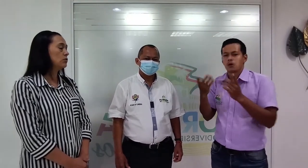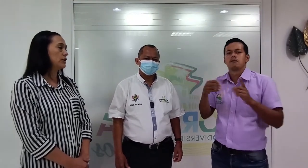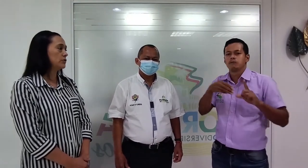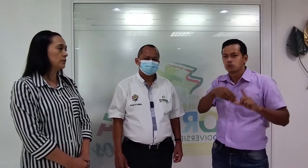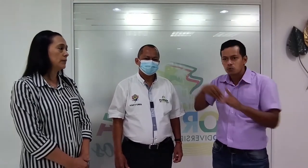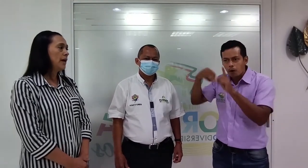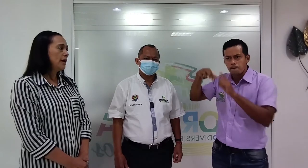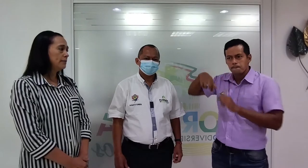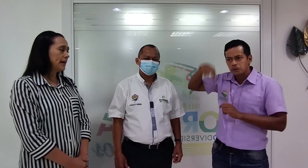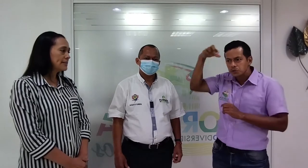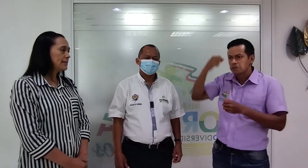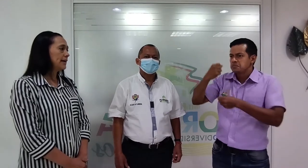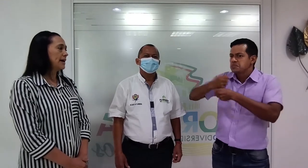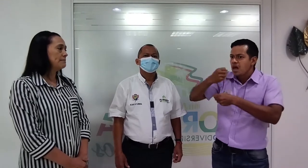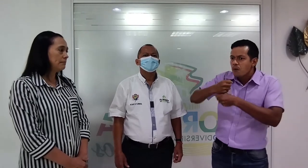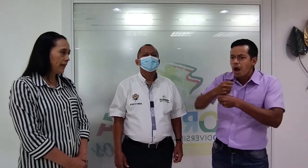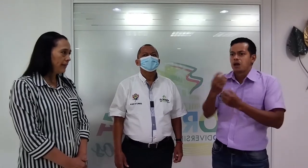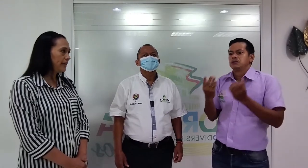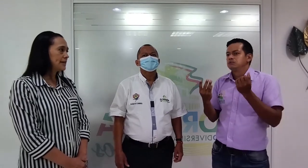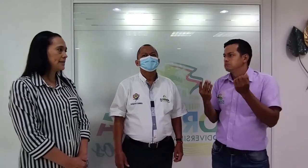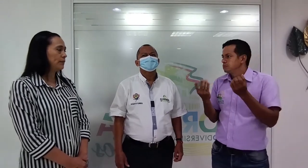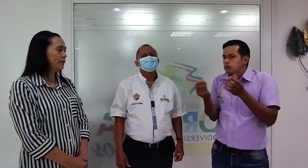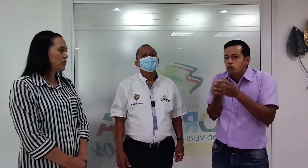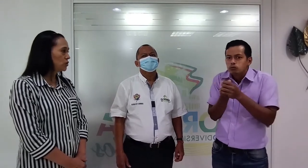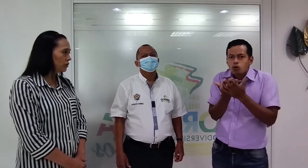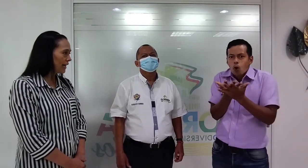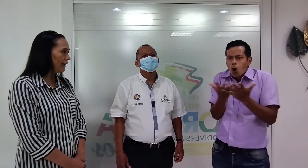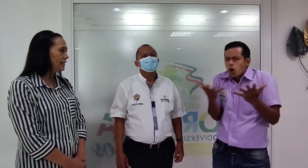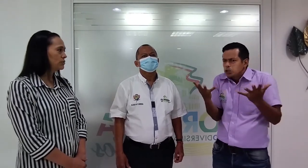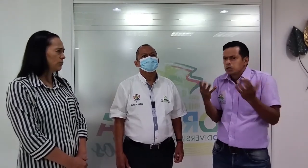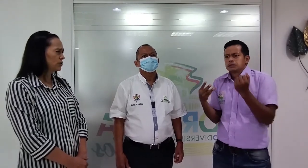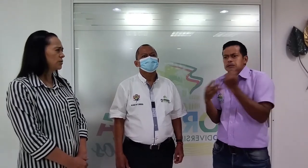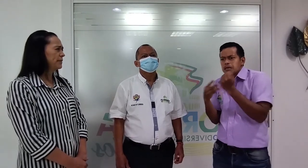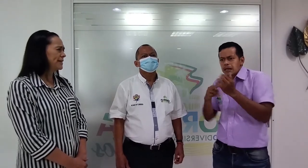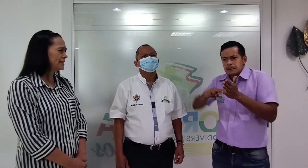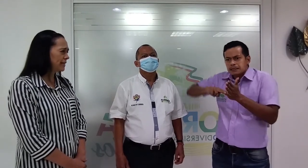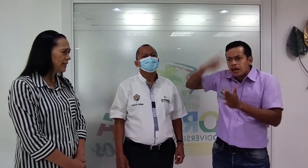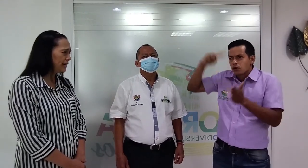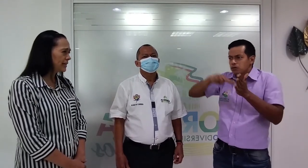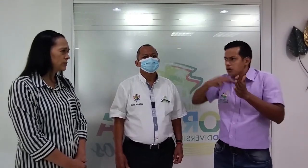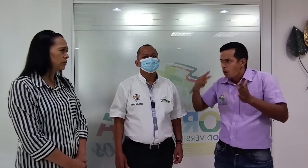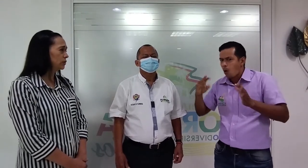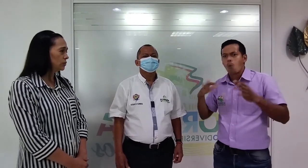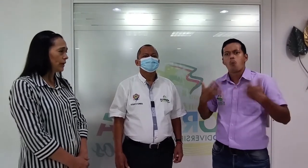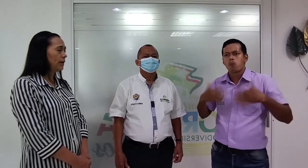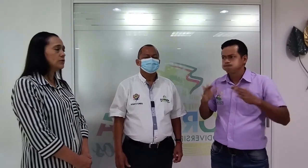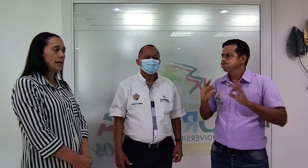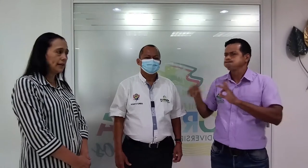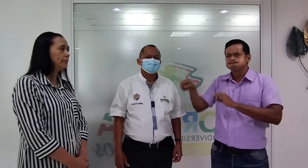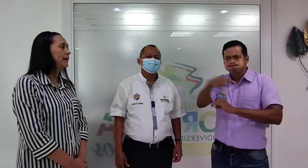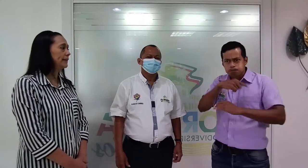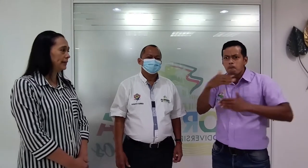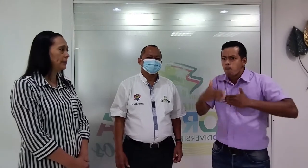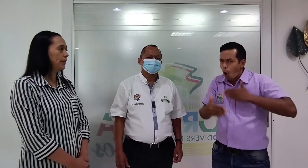educación básica en media, sean profesionales, sordos con maestrías, con doctorados, ya en la parte también